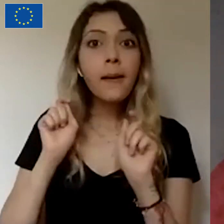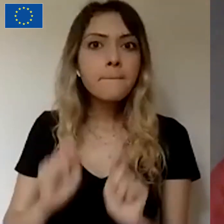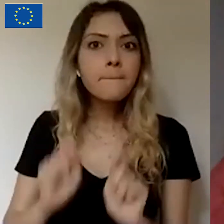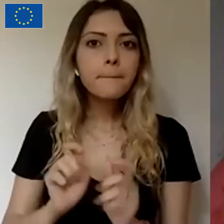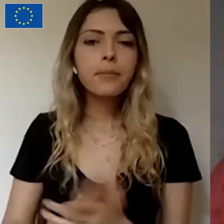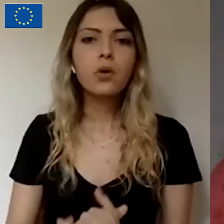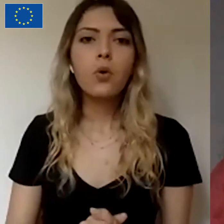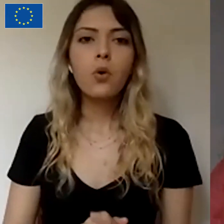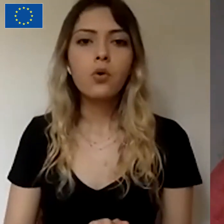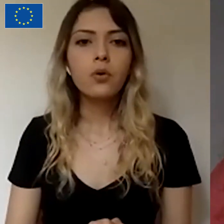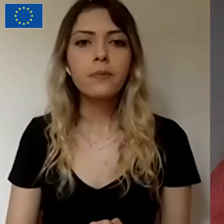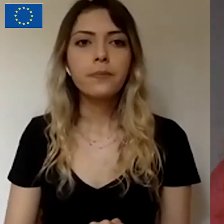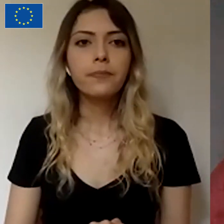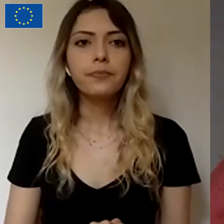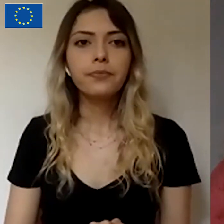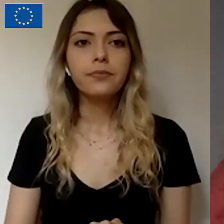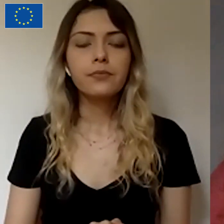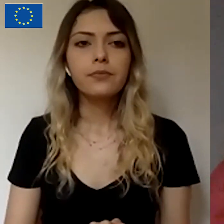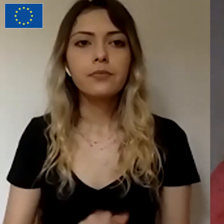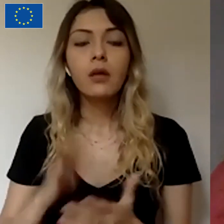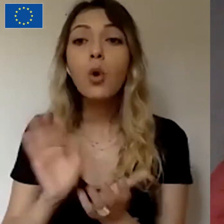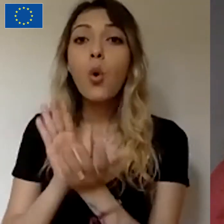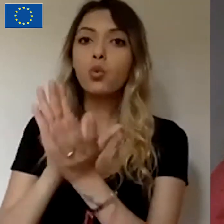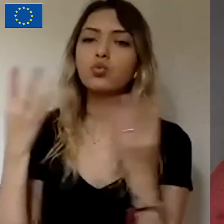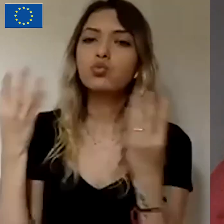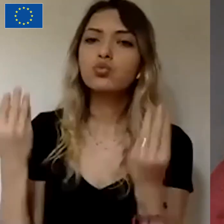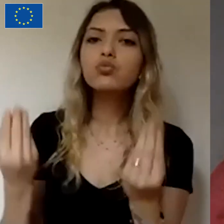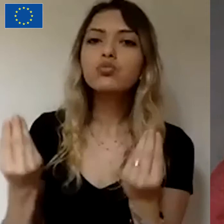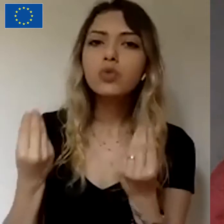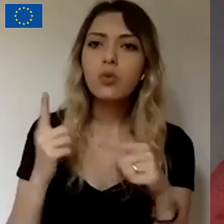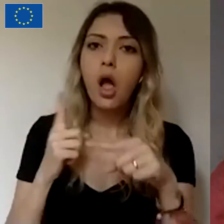belirlenen somut ödüller oldukça cazip hale getiriyor.